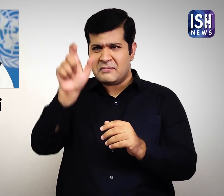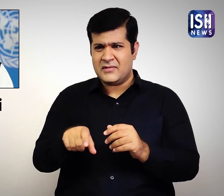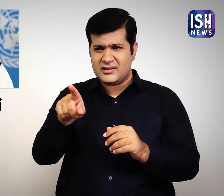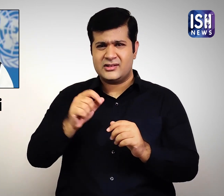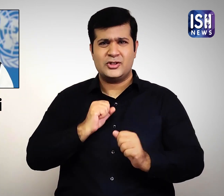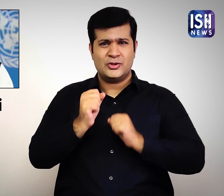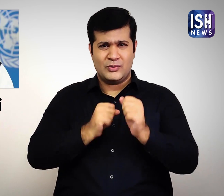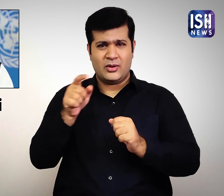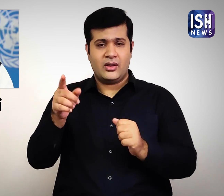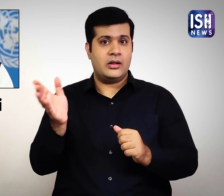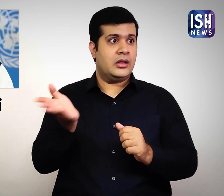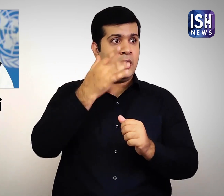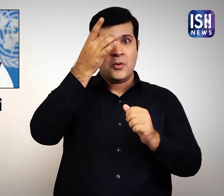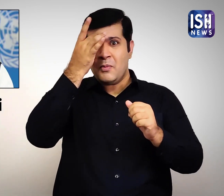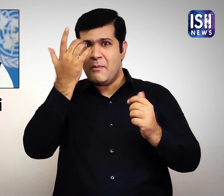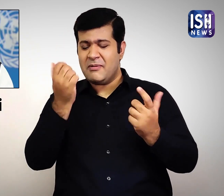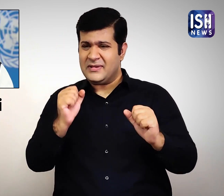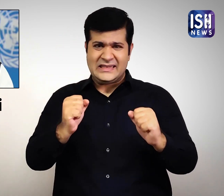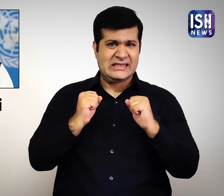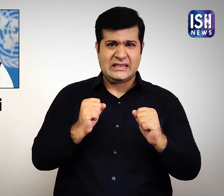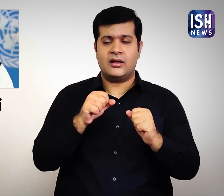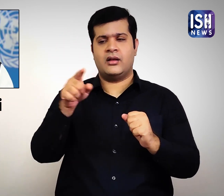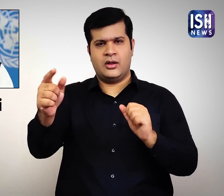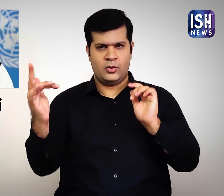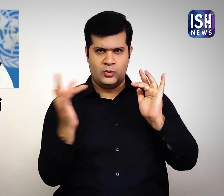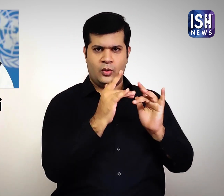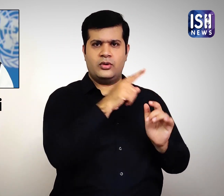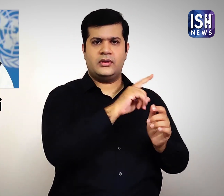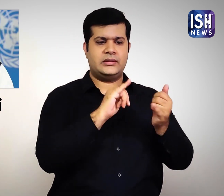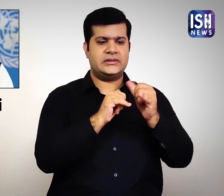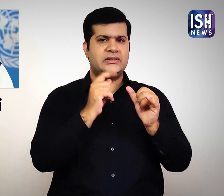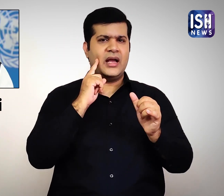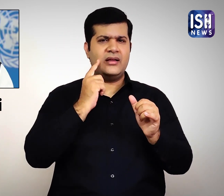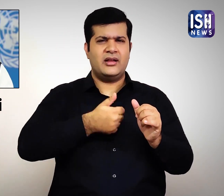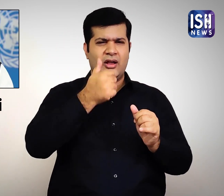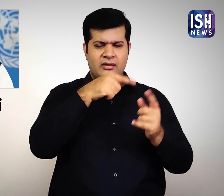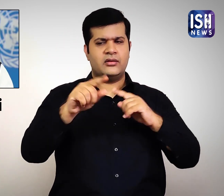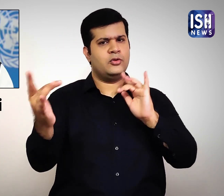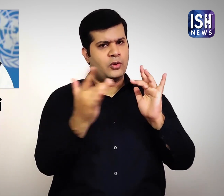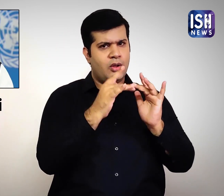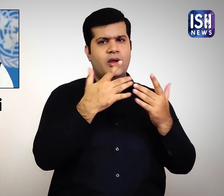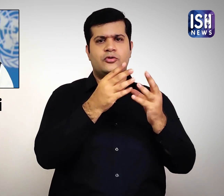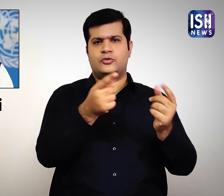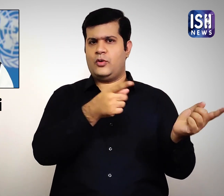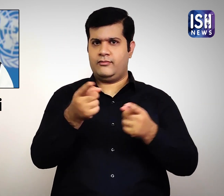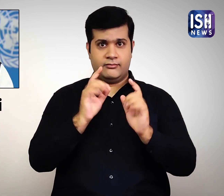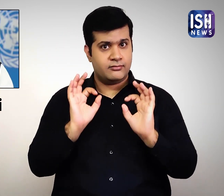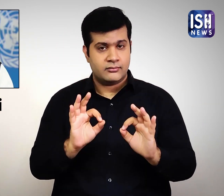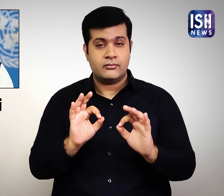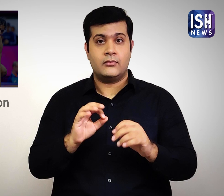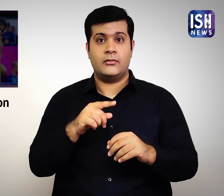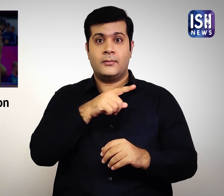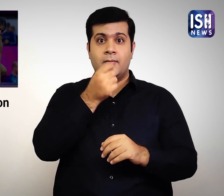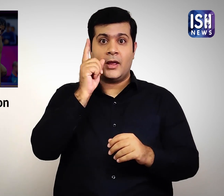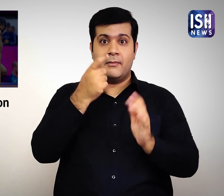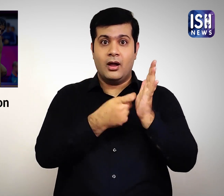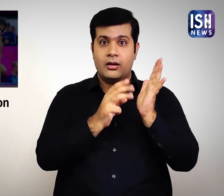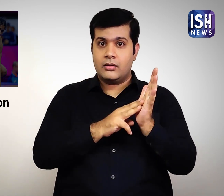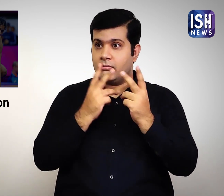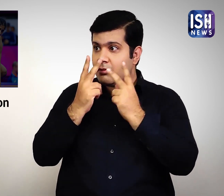किसी भी प्रकार की परेशानी के सामना कर रहे किसी भी खिलाडी को SII से संपर्क करना चाहिए। मेरे